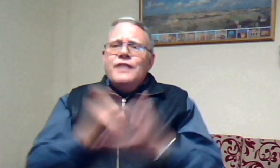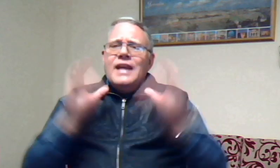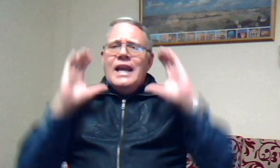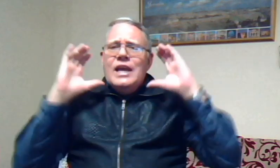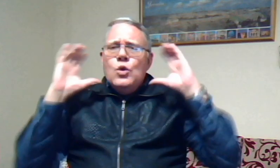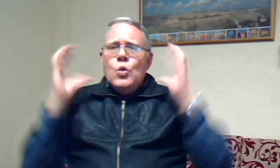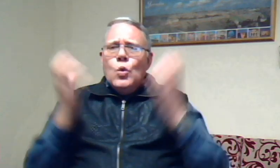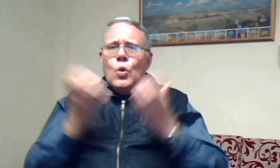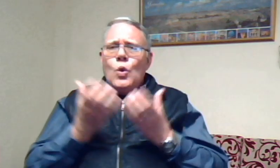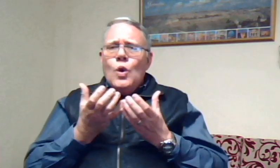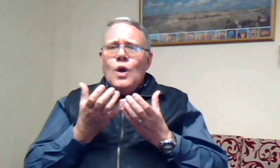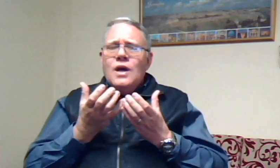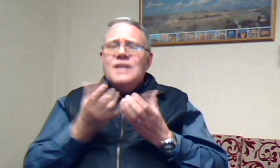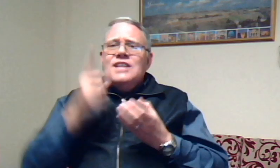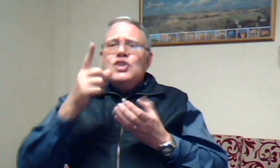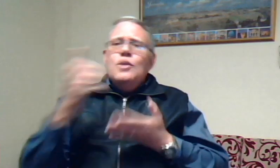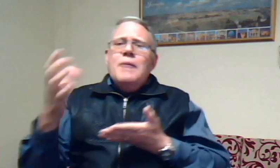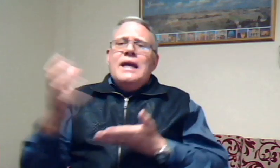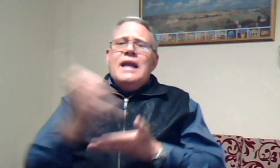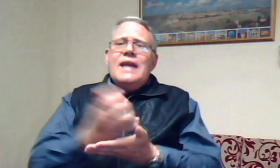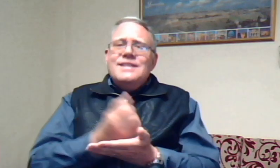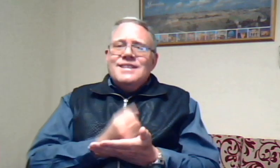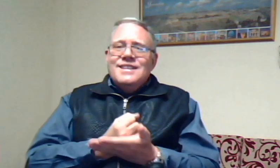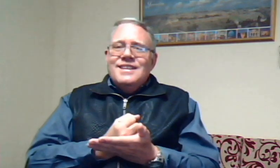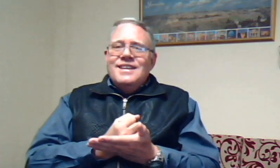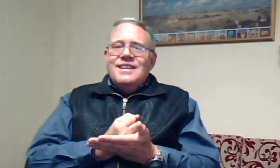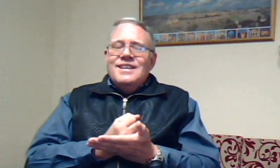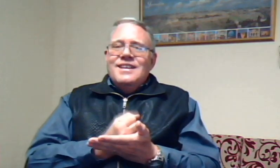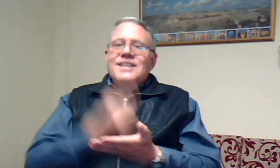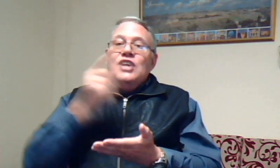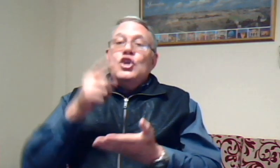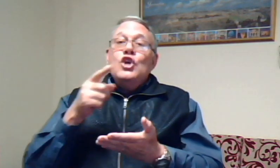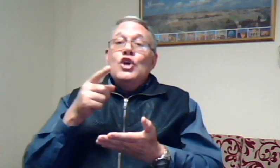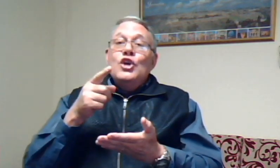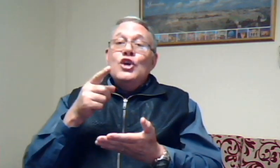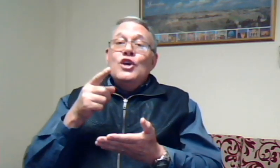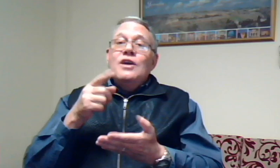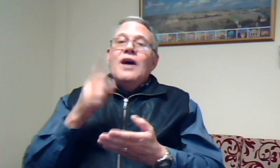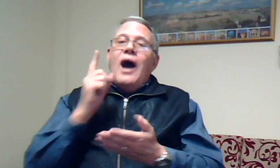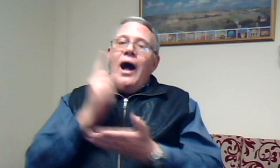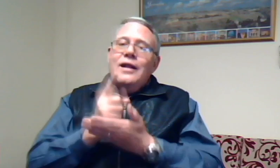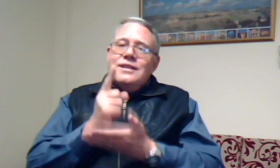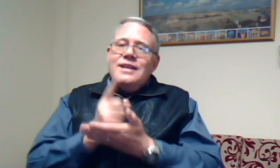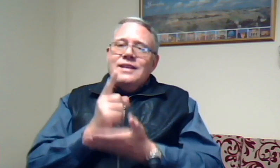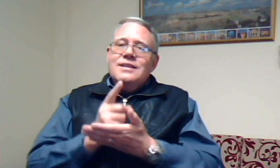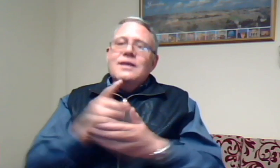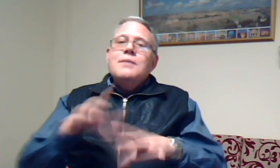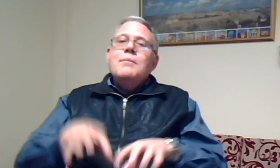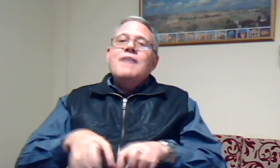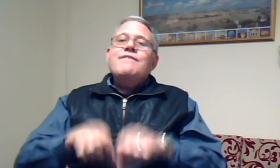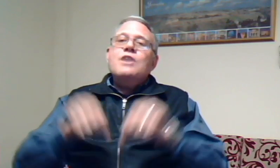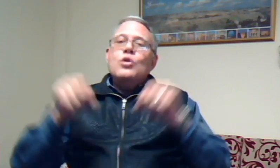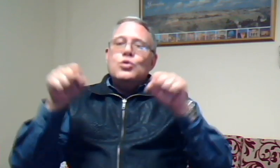die lieuw, dat u my red, dat u altyd my verlos.